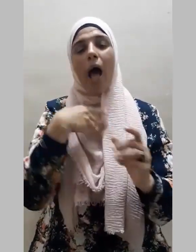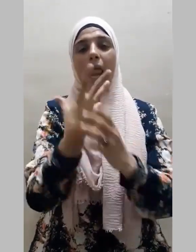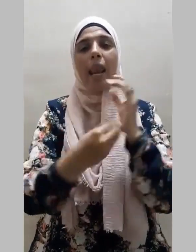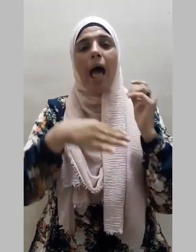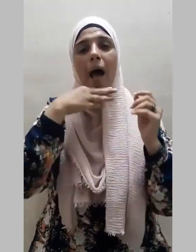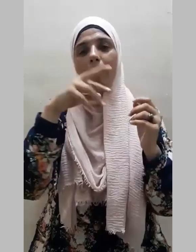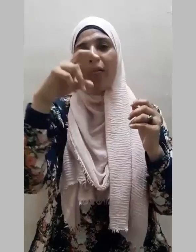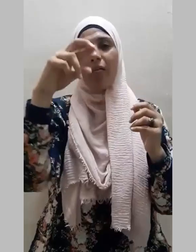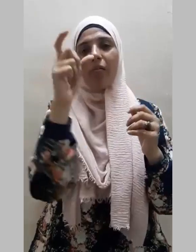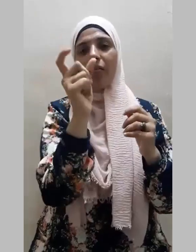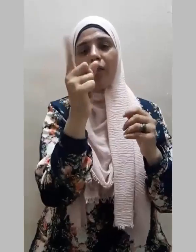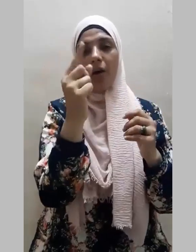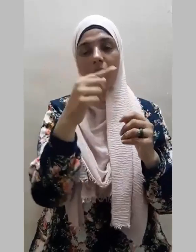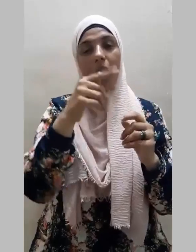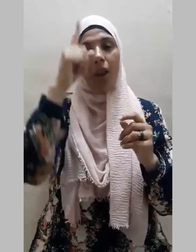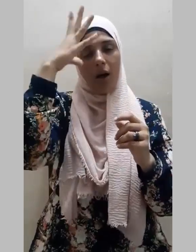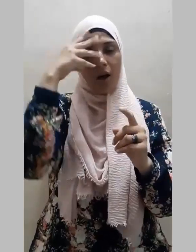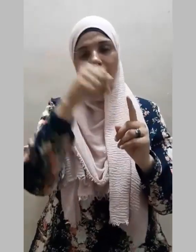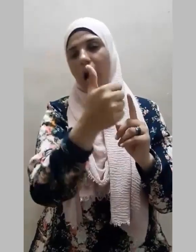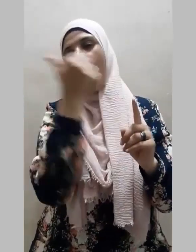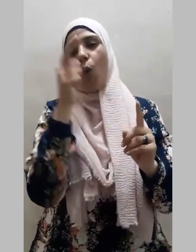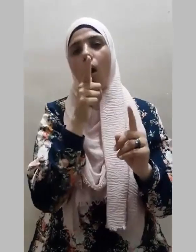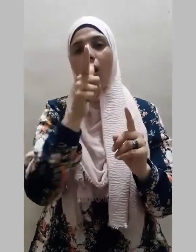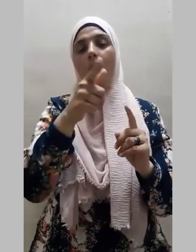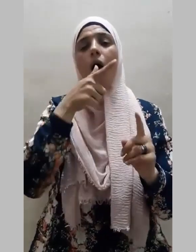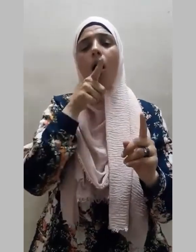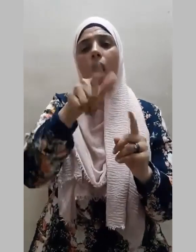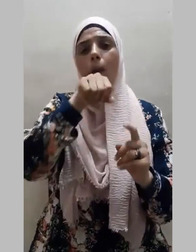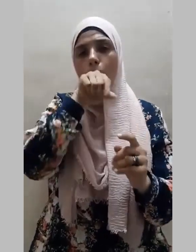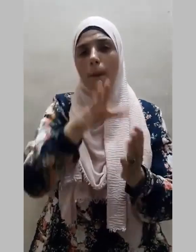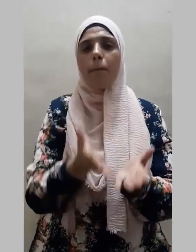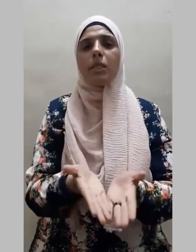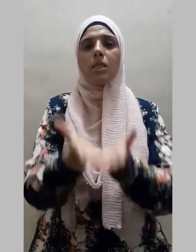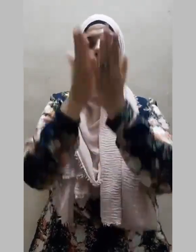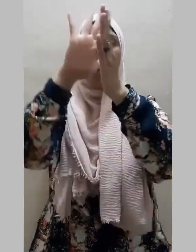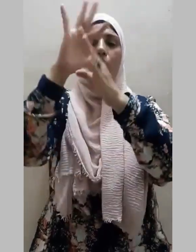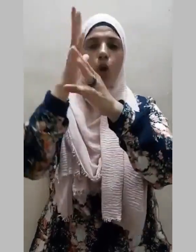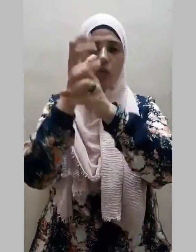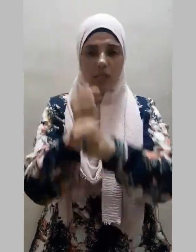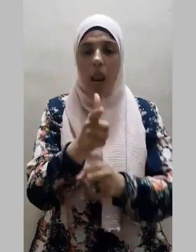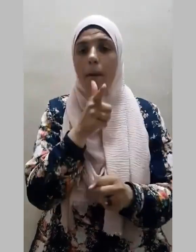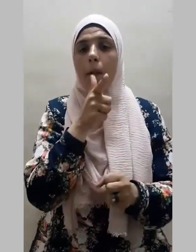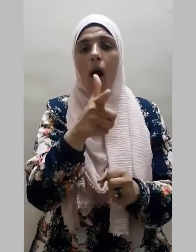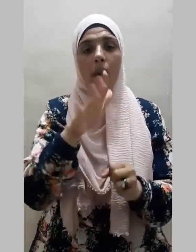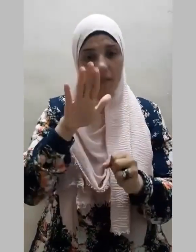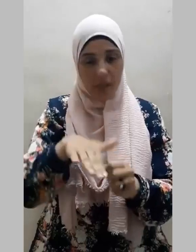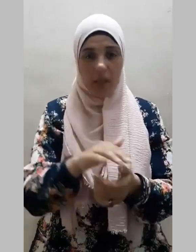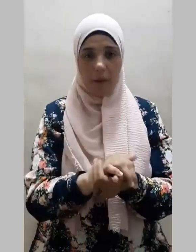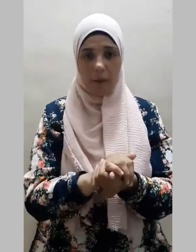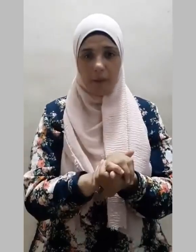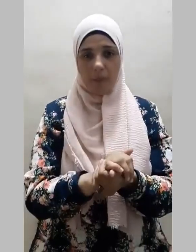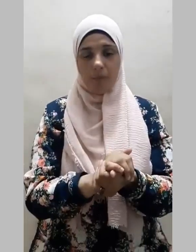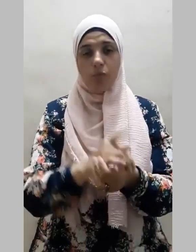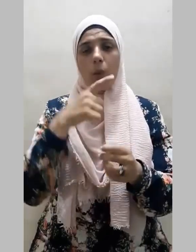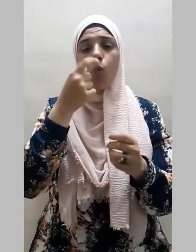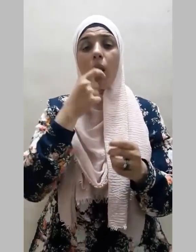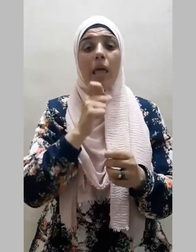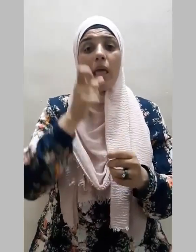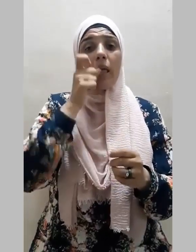الله عنه قال قال لي رسول الله صلى الله عليه وسلم يا أبا ذر